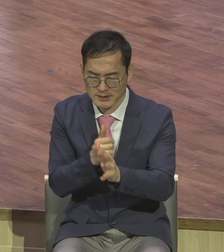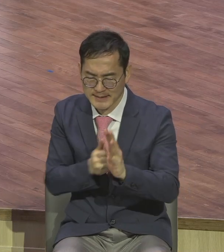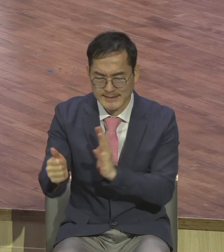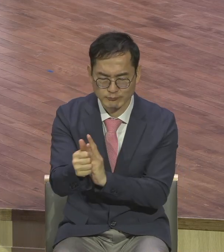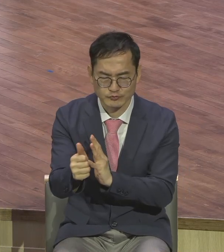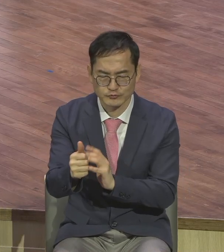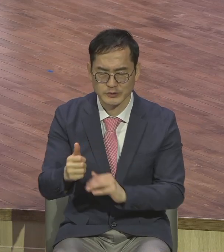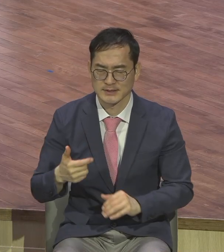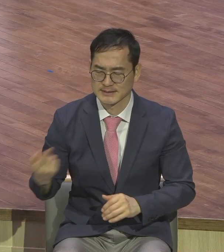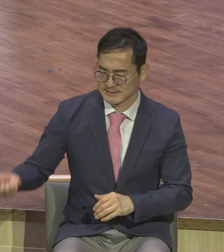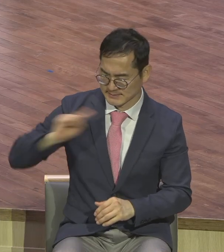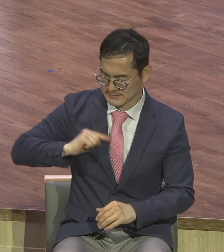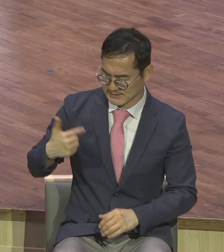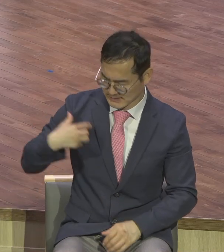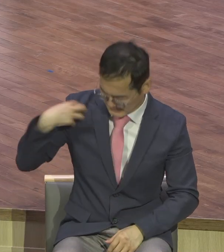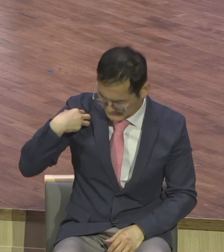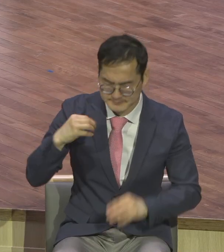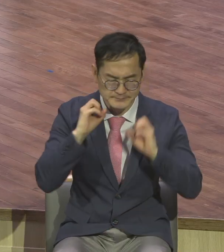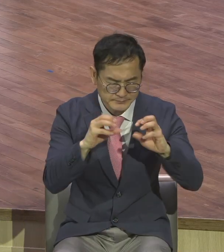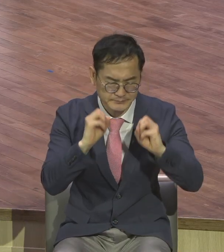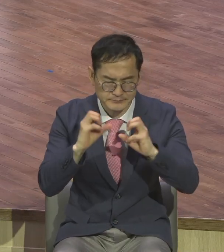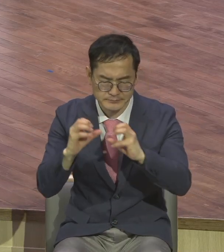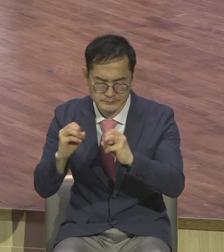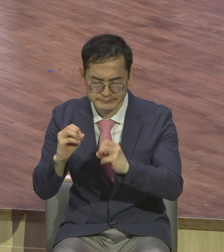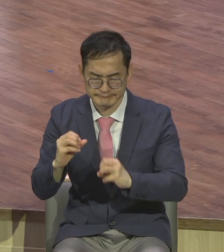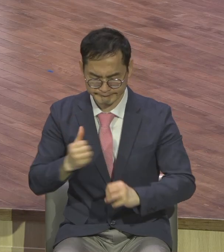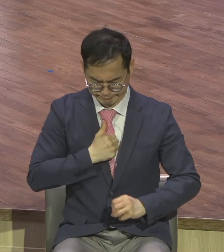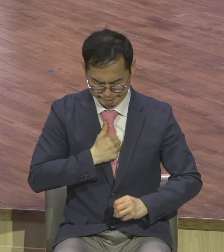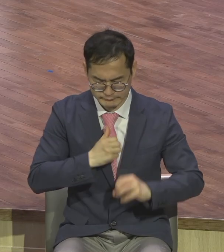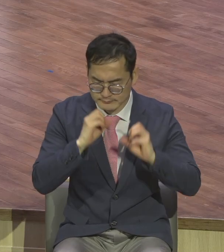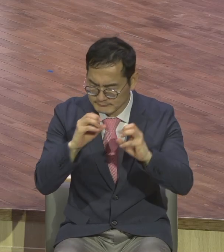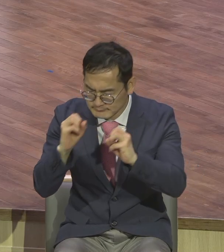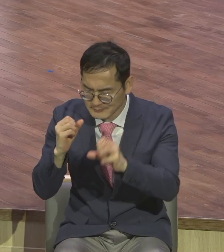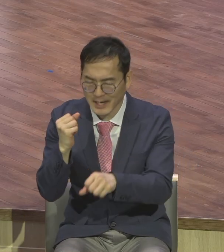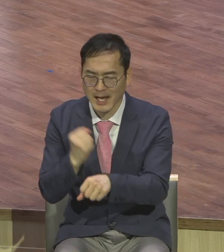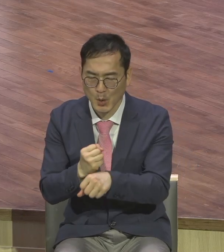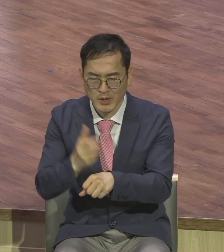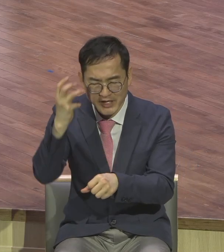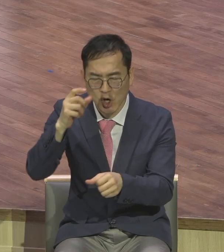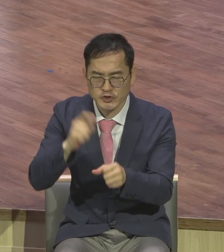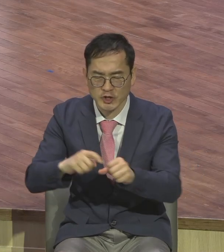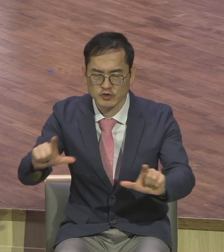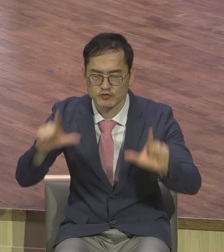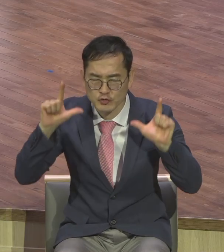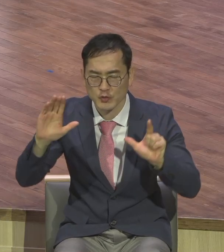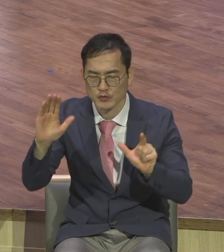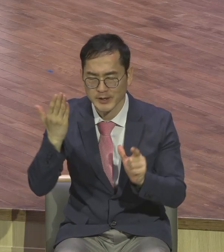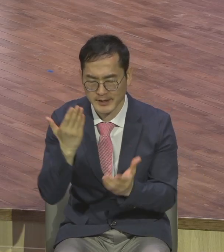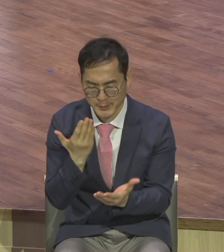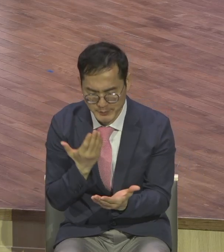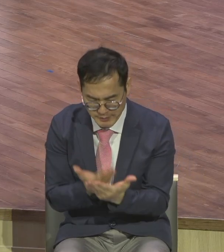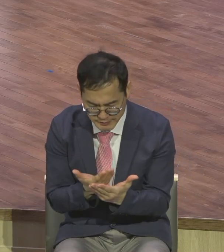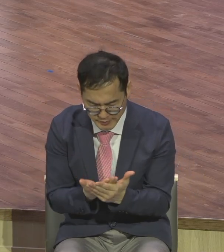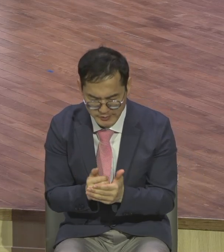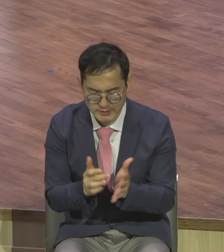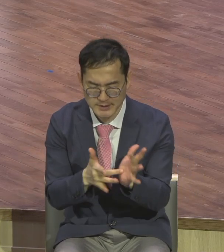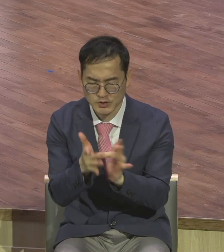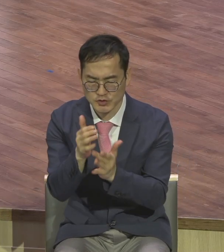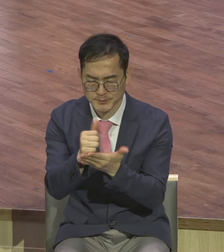차례다 라고 하는 이 자부심을 가지고 영적 주인공들이 다 되게 하여 조하옵사사 예수의 손 받들어